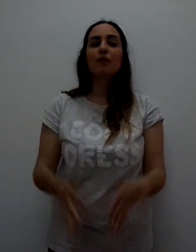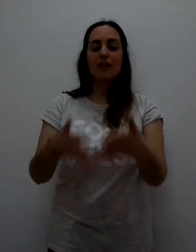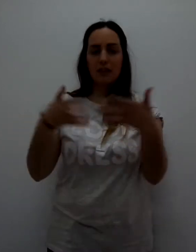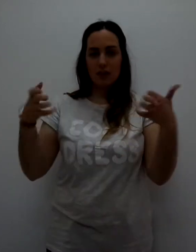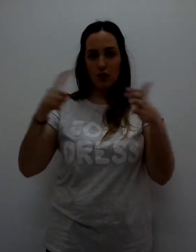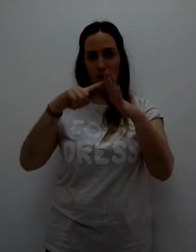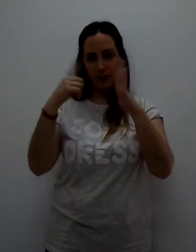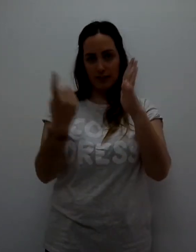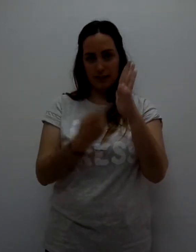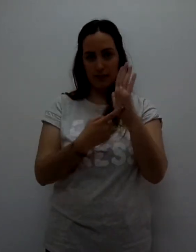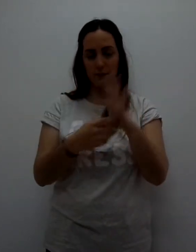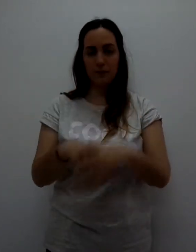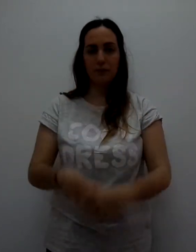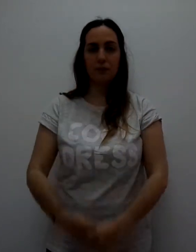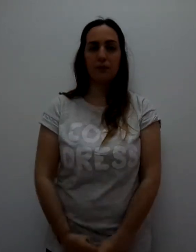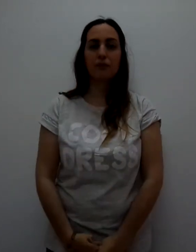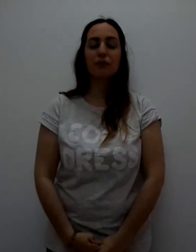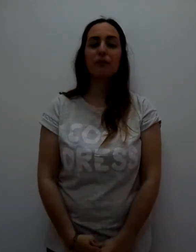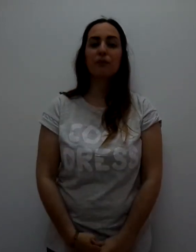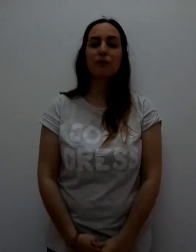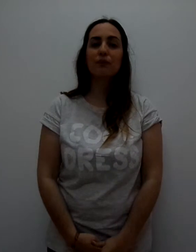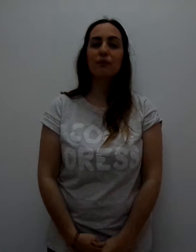Toda la frase. Qué rico está todo.